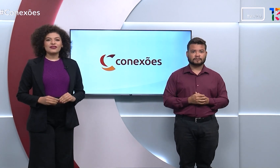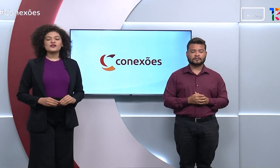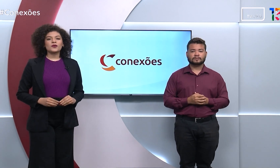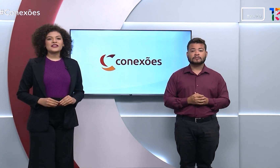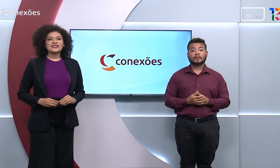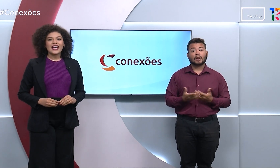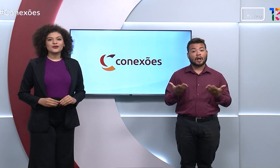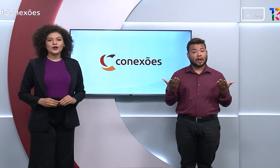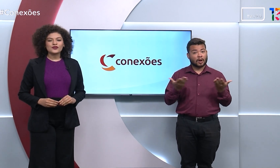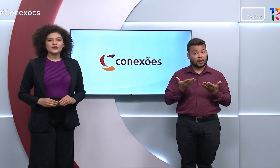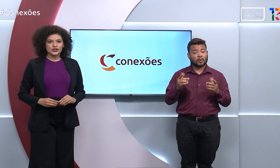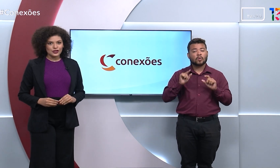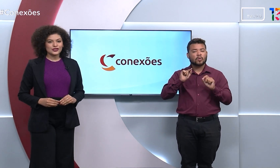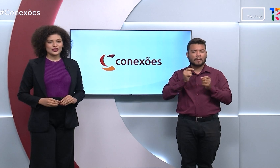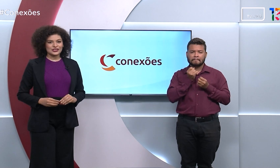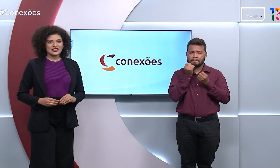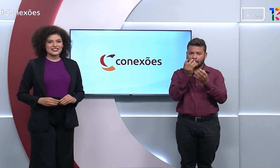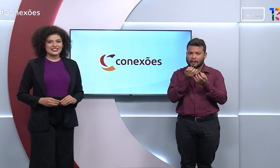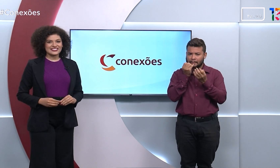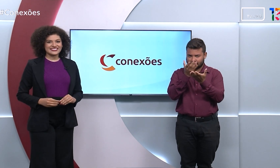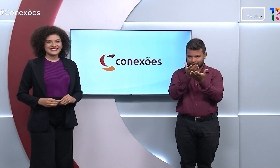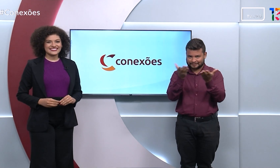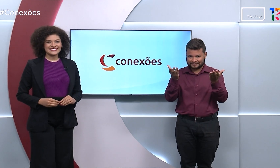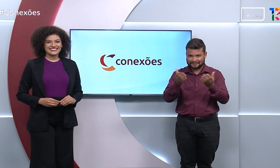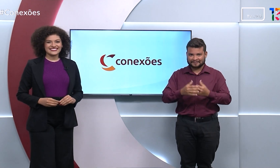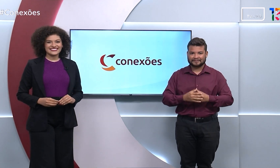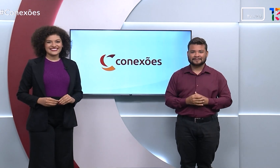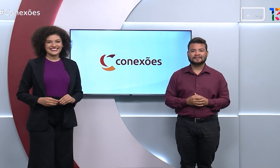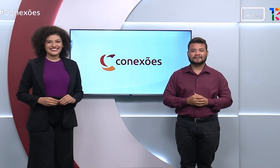Vamos começar o nosso giro de notícias?